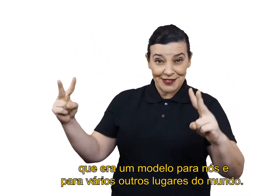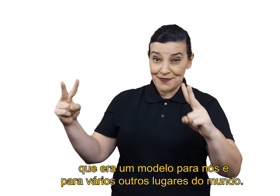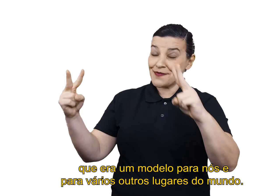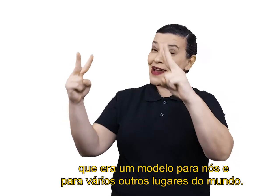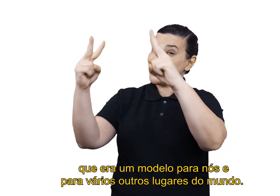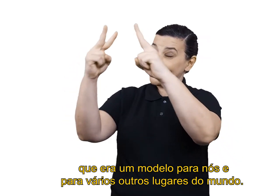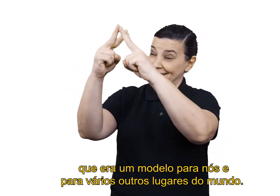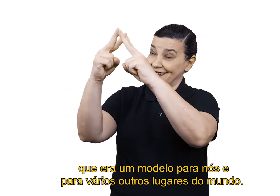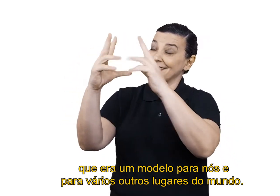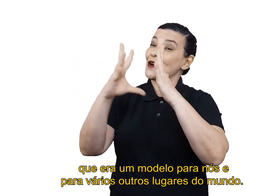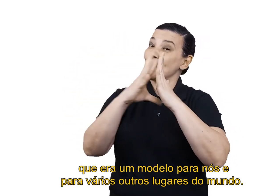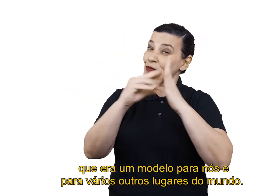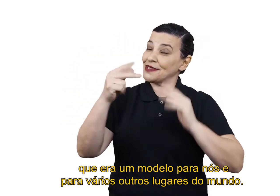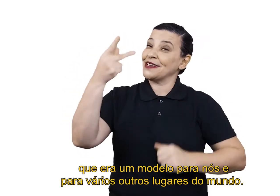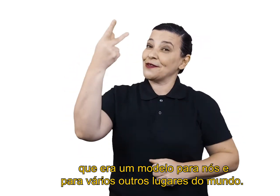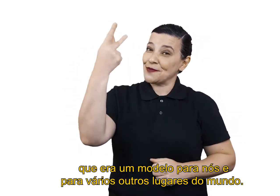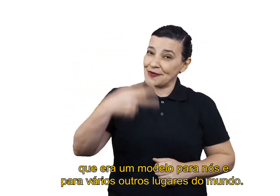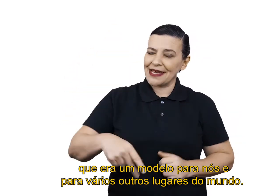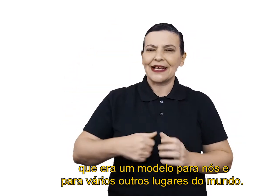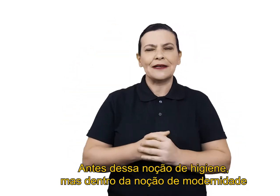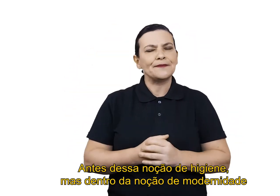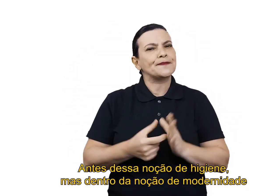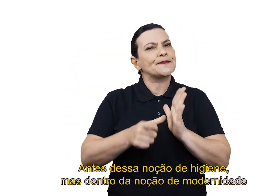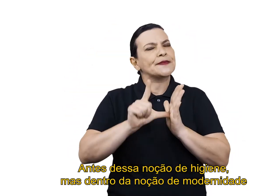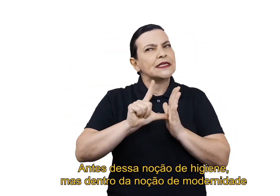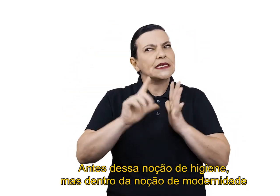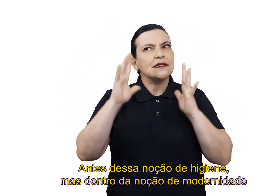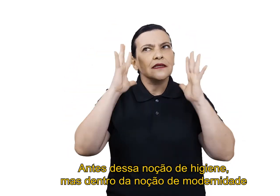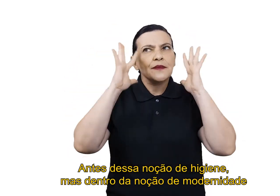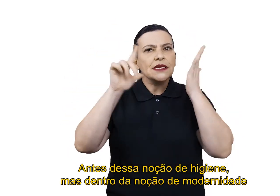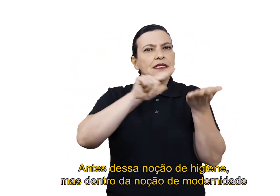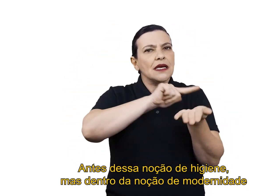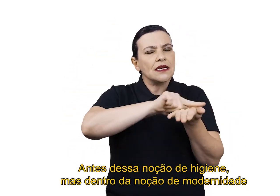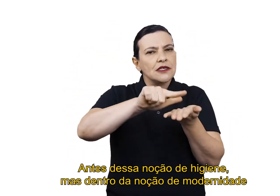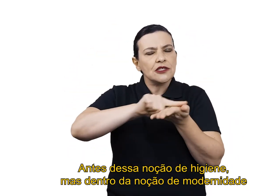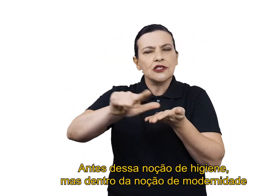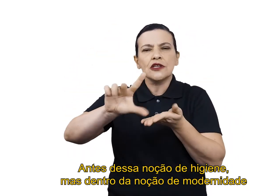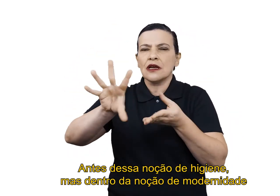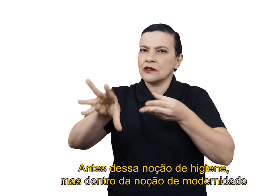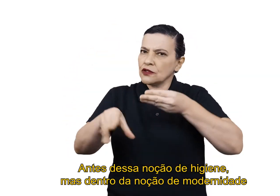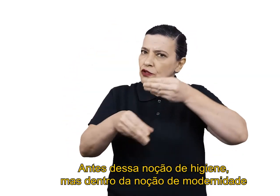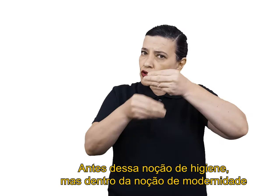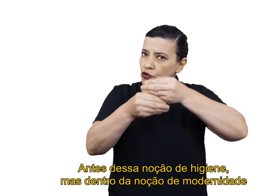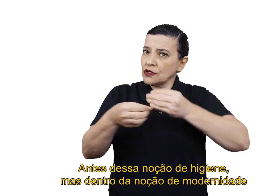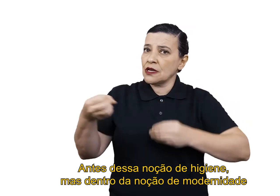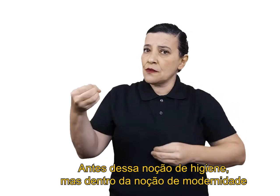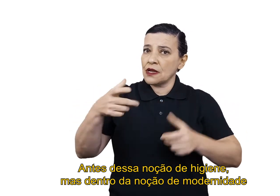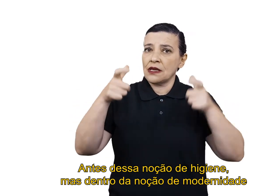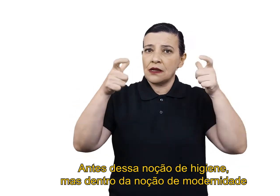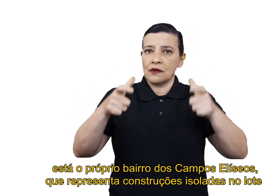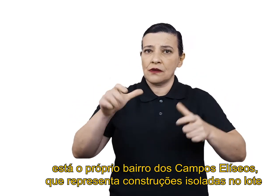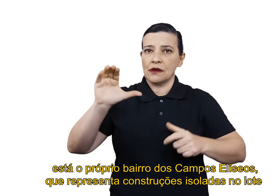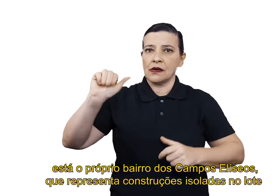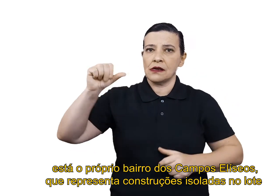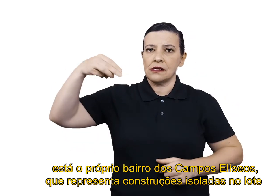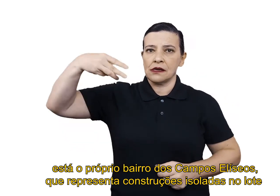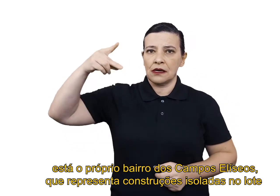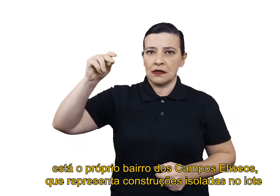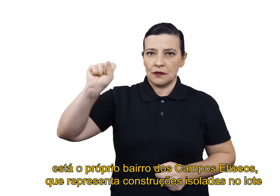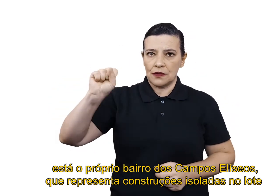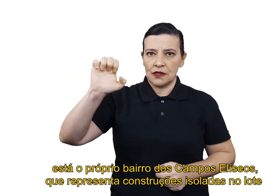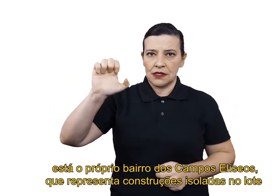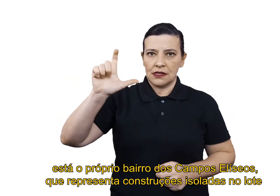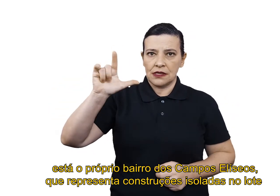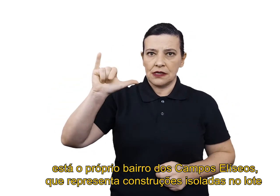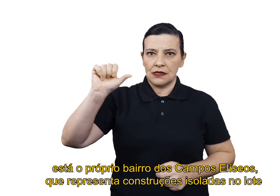um modelo para nós e para vários outros lugares do mundo. Antes dessa noção de higiene, mas dentro da noção de modernidade, está o próprio bairro